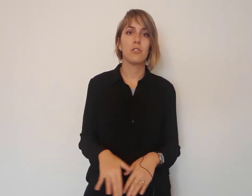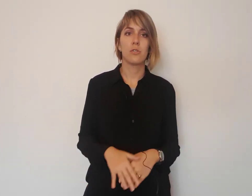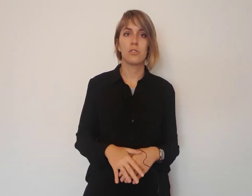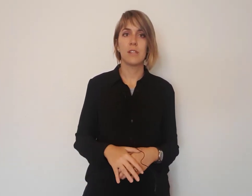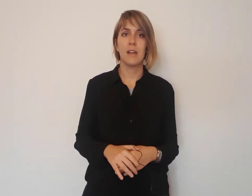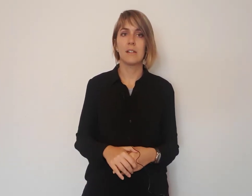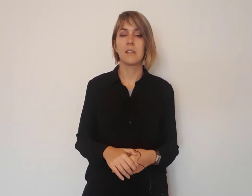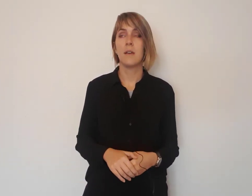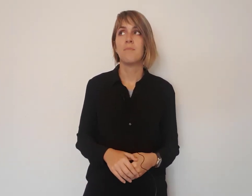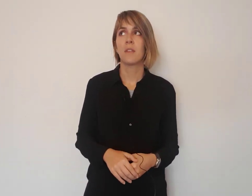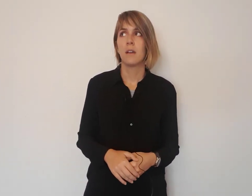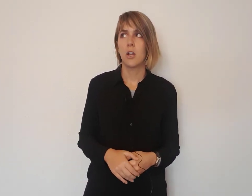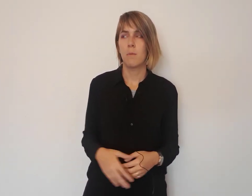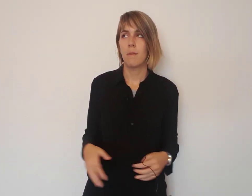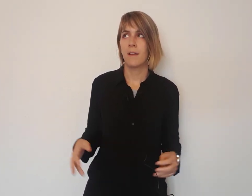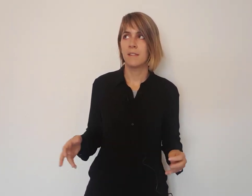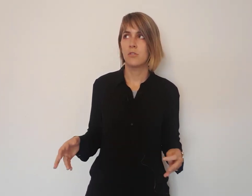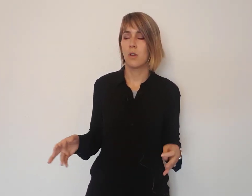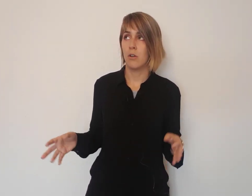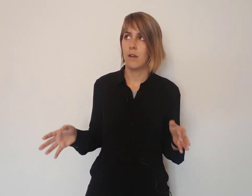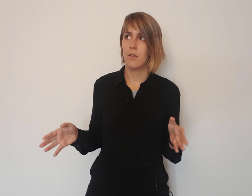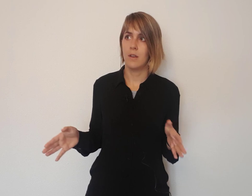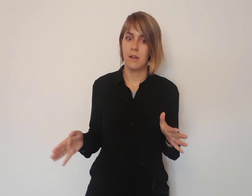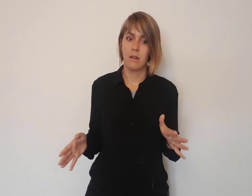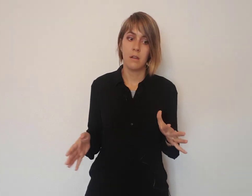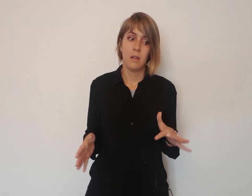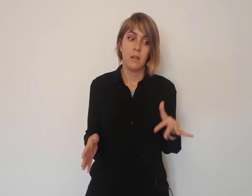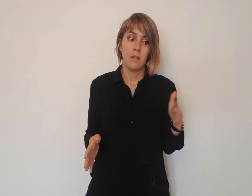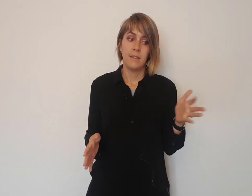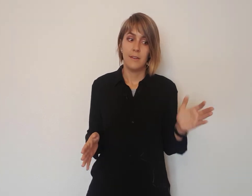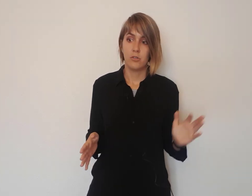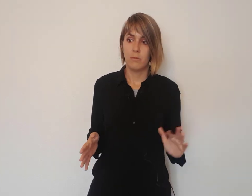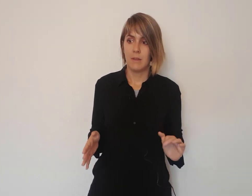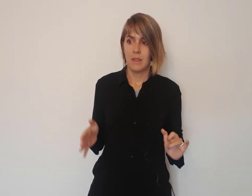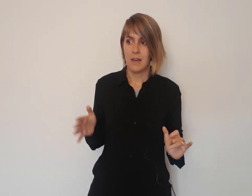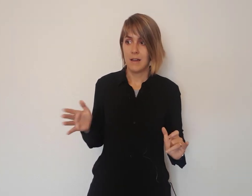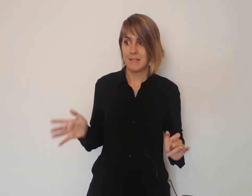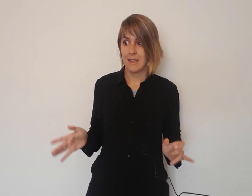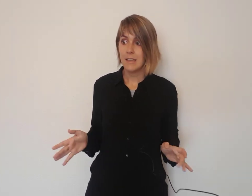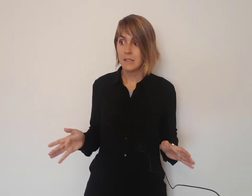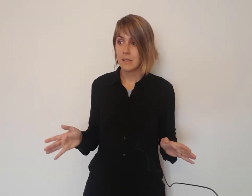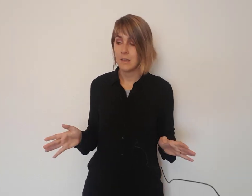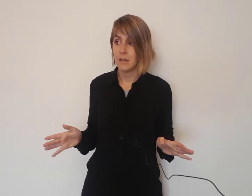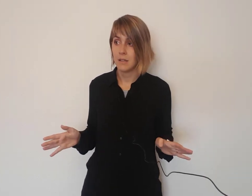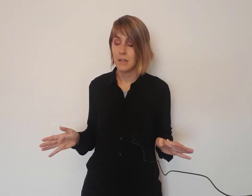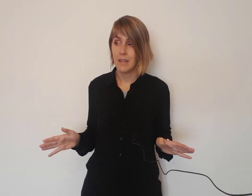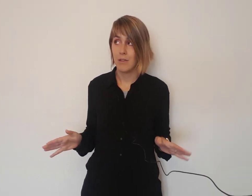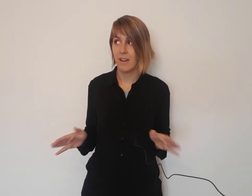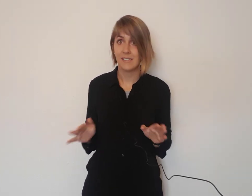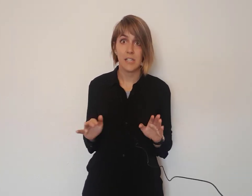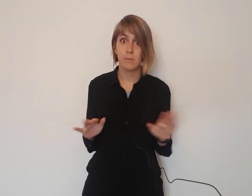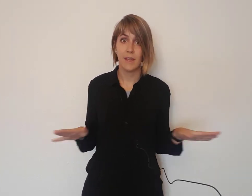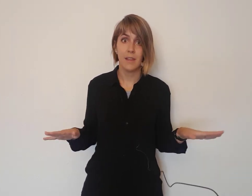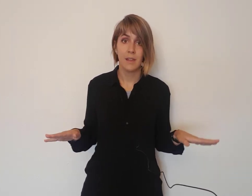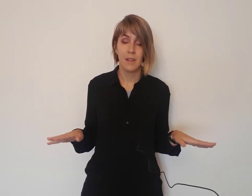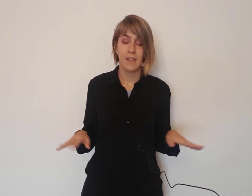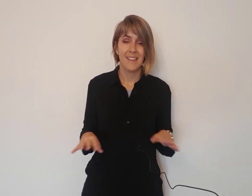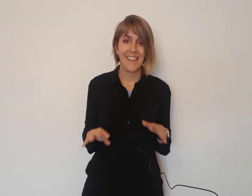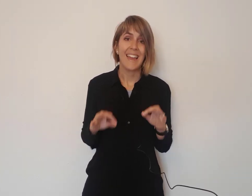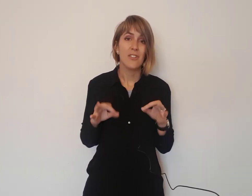todos los días, claro, me habían dicho que el horario era de 8 y media a 6 y yo a las 6 vi que ahí